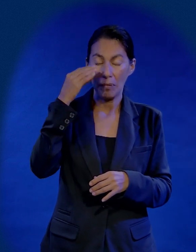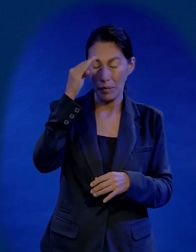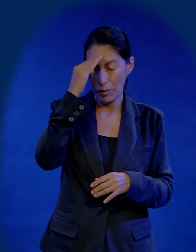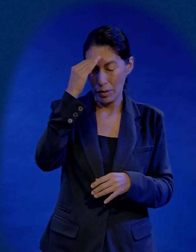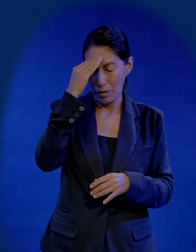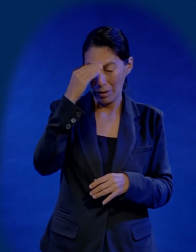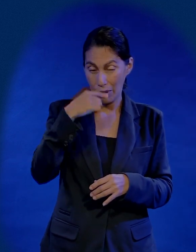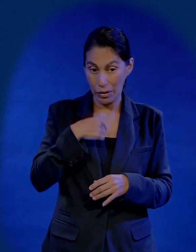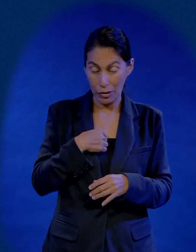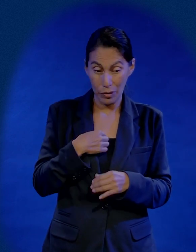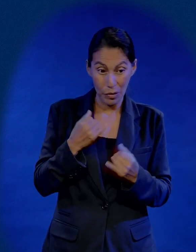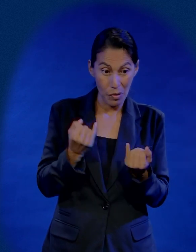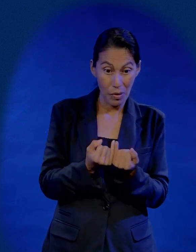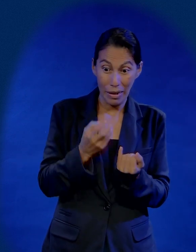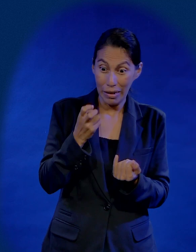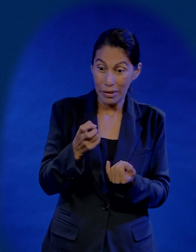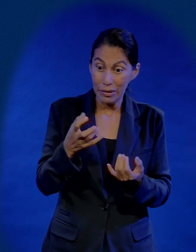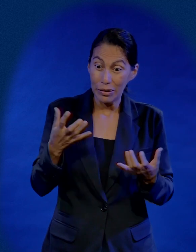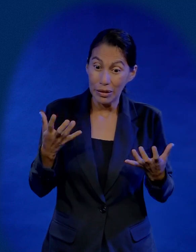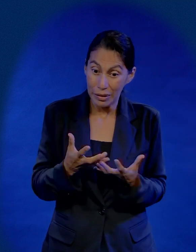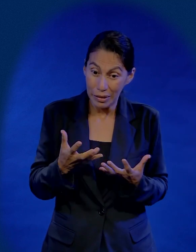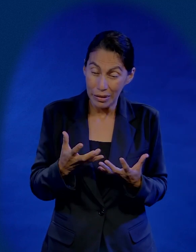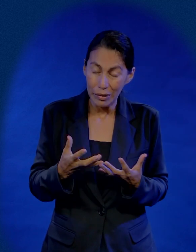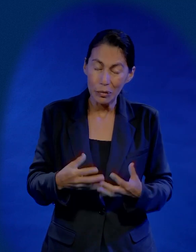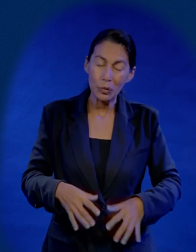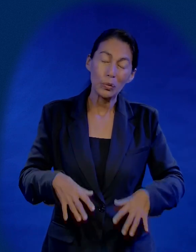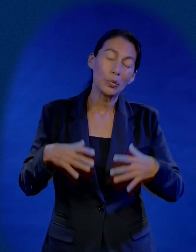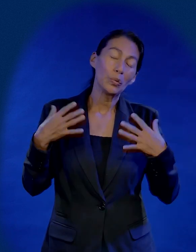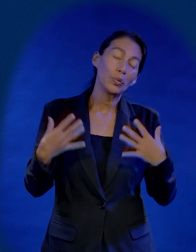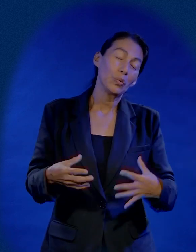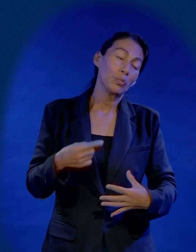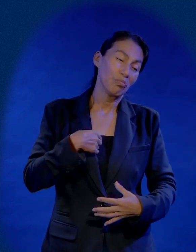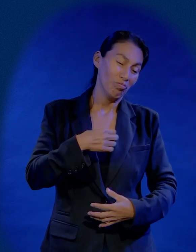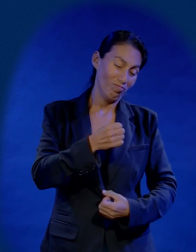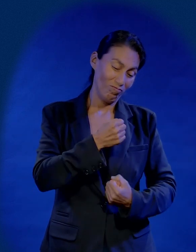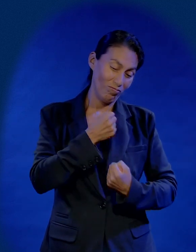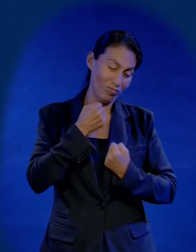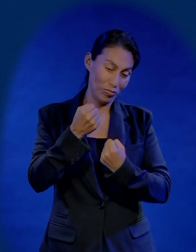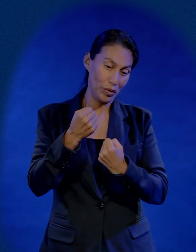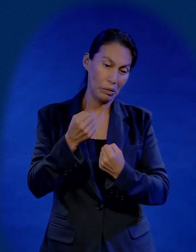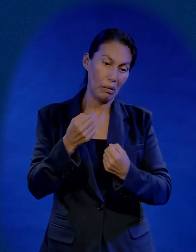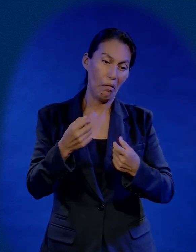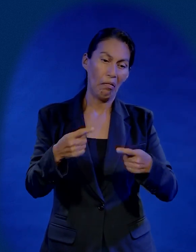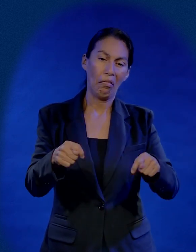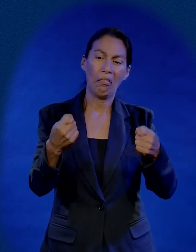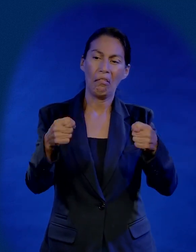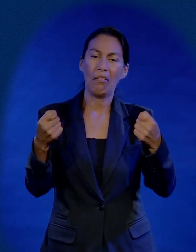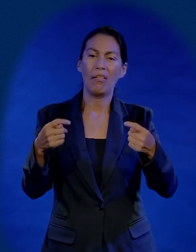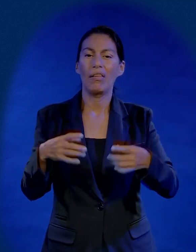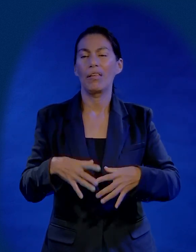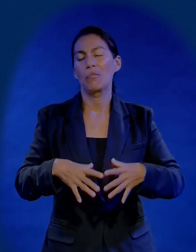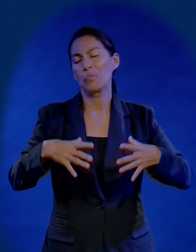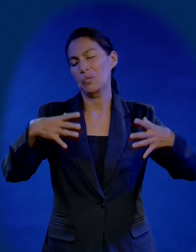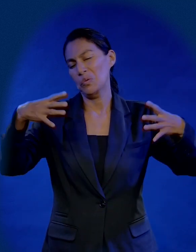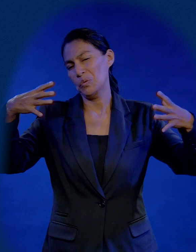si yo tuviera el poder de sacar comida de la nada, si yo tuviera ese poder, yo ya tendría una tienda grandotota.